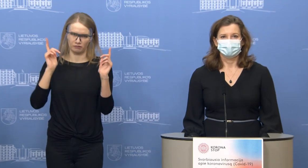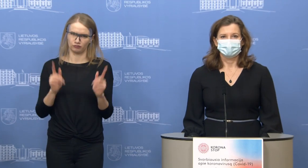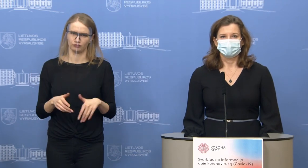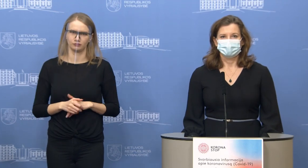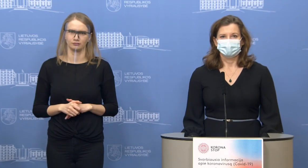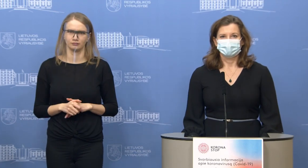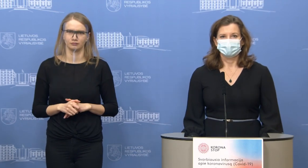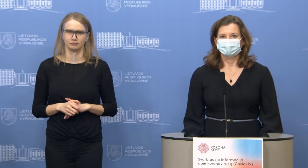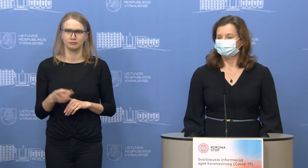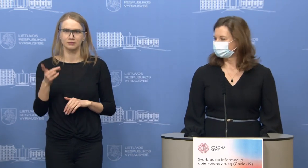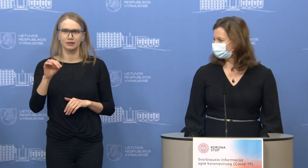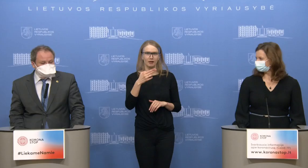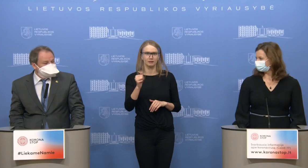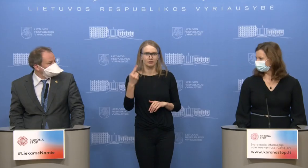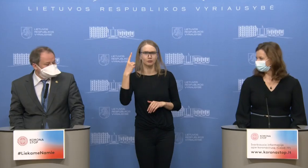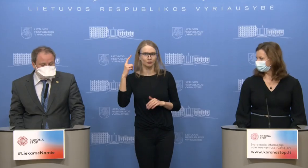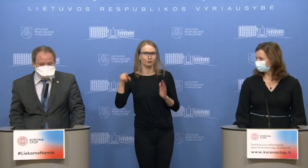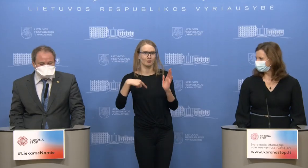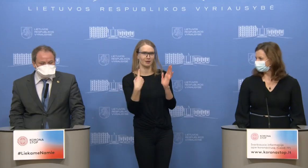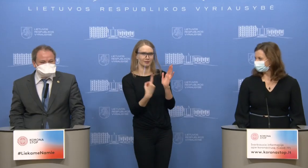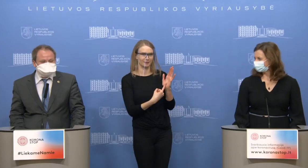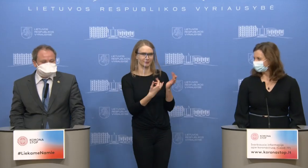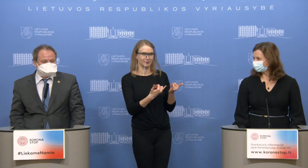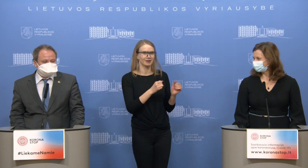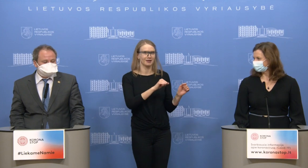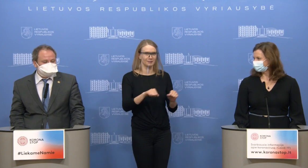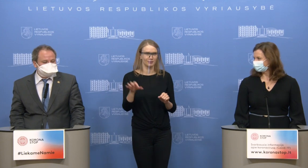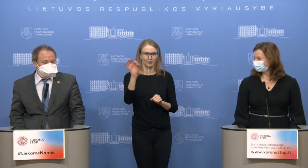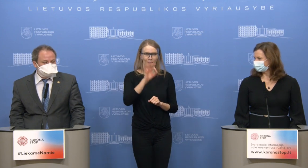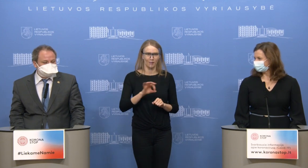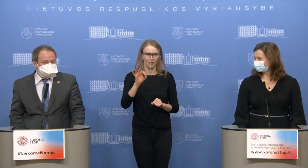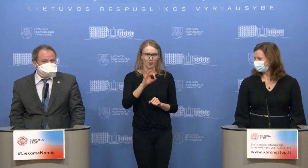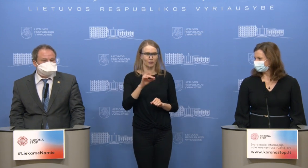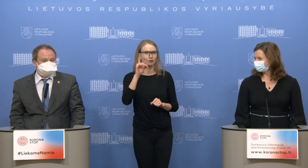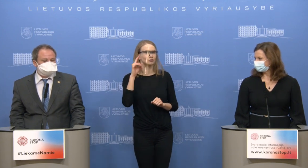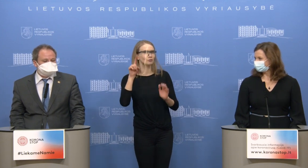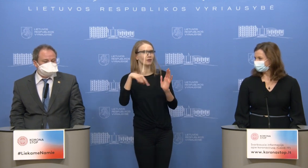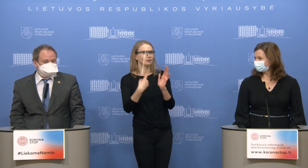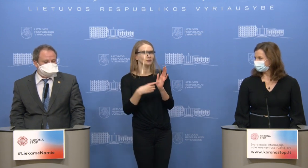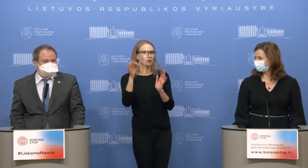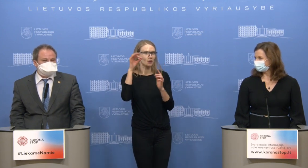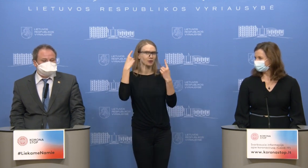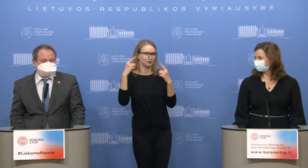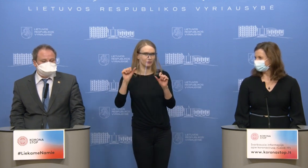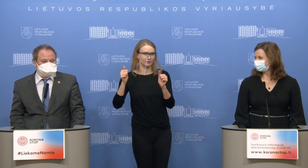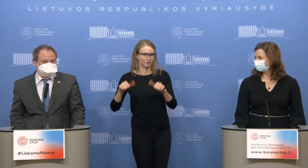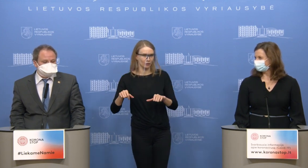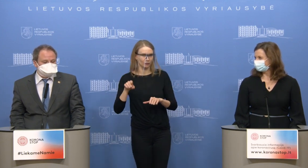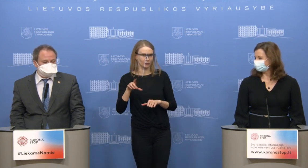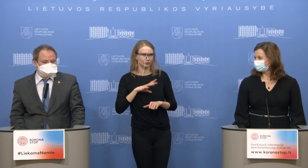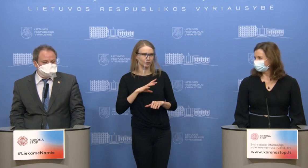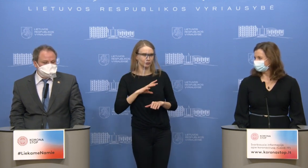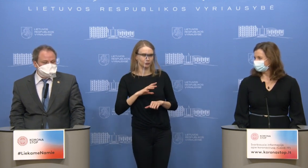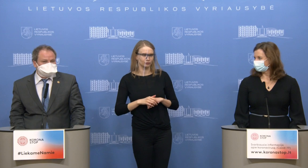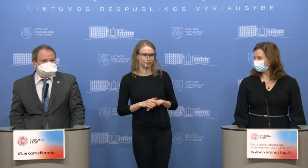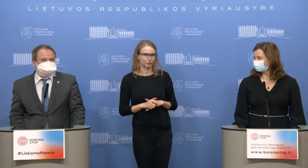Daina, aš dar pasinaudosiu savo galimybę užduoti klausimą ir norėčiau paklausti apie kitą iniciatyvą, kurią jūs inicijavote,